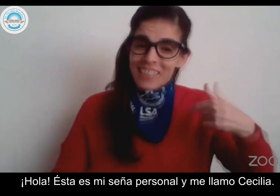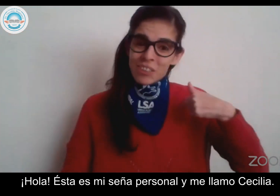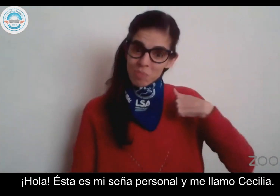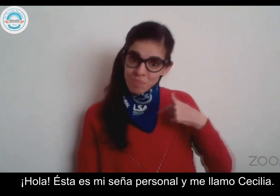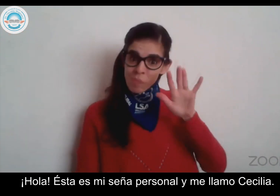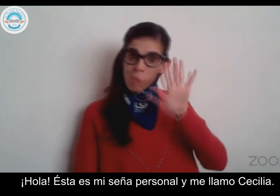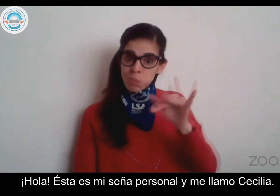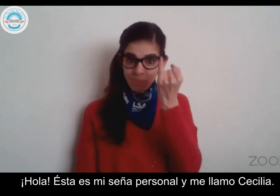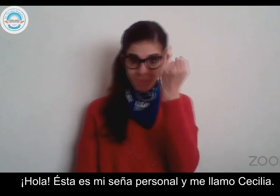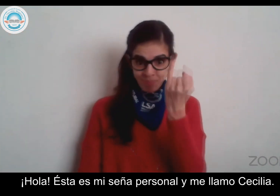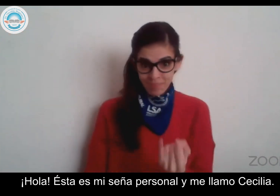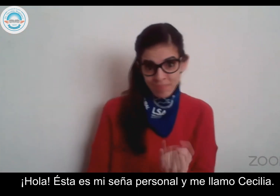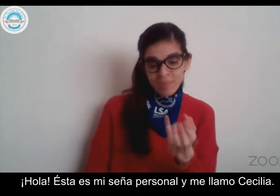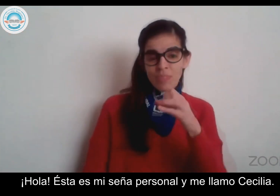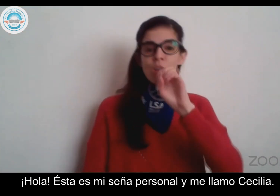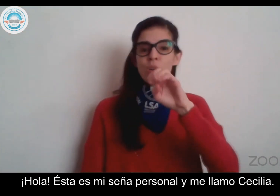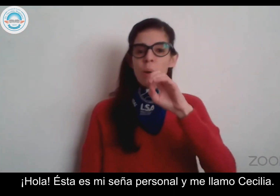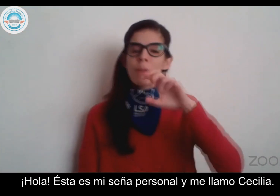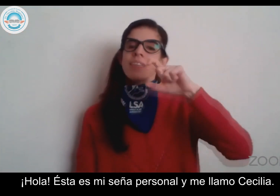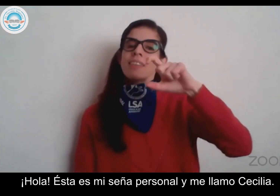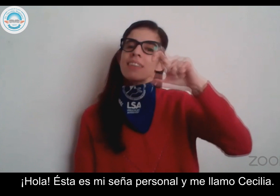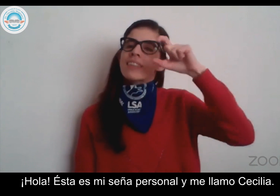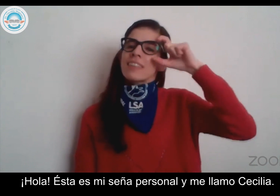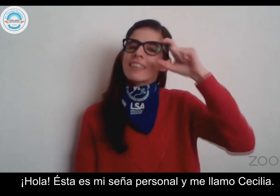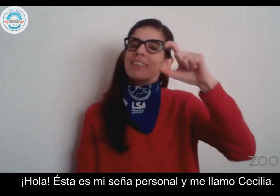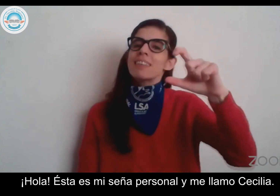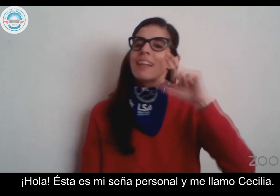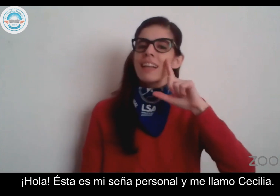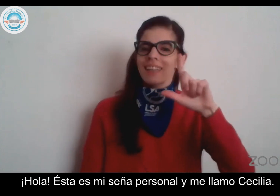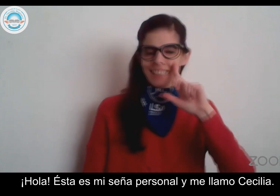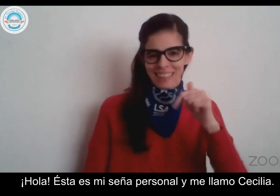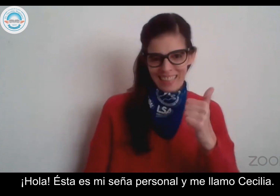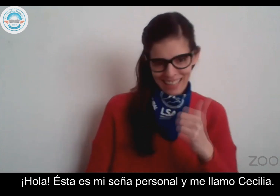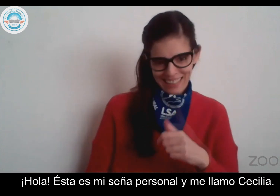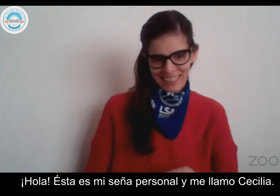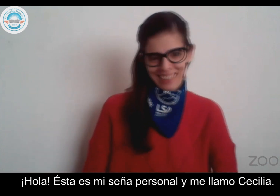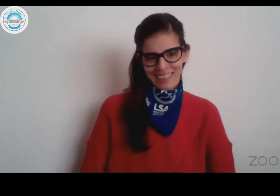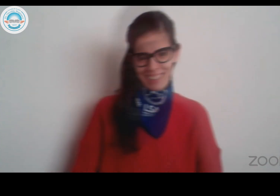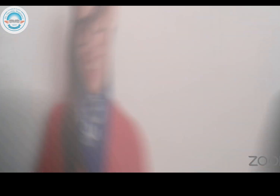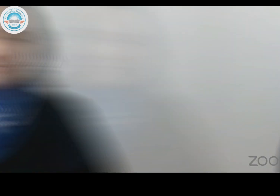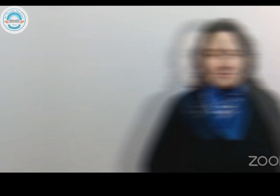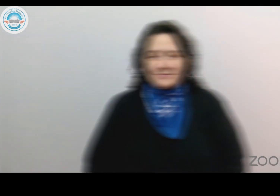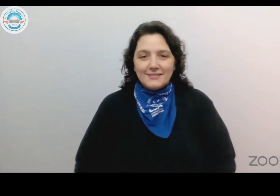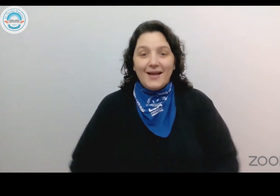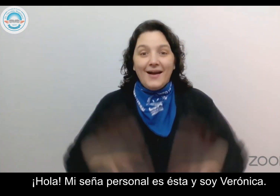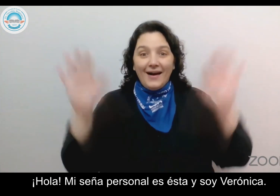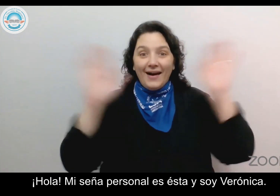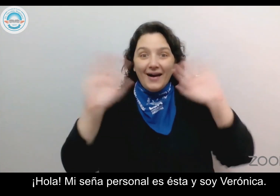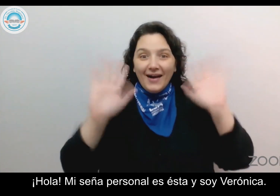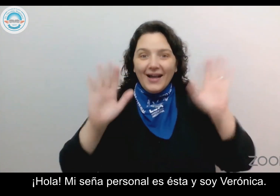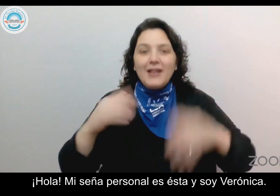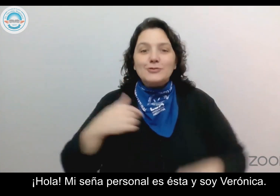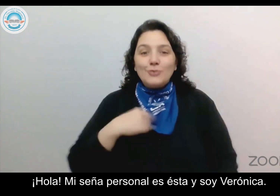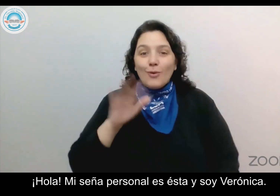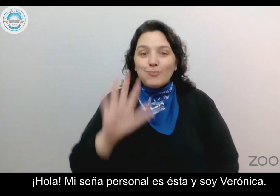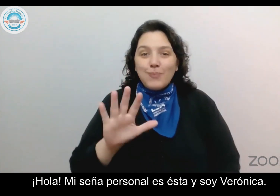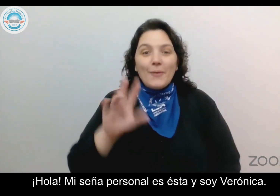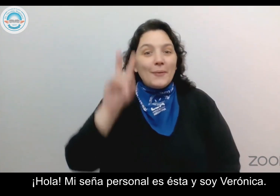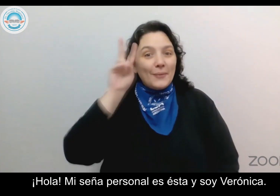esta es mi seño personal y me llamo Cecilia. Hola, mi seño personal